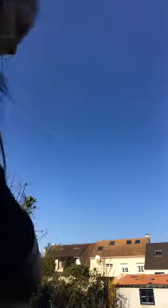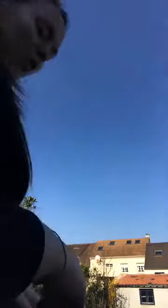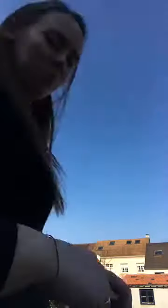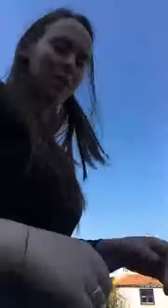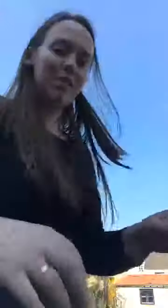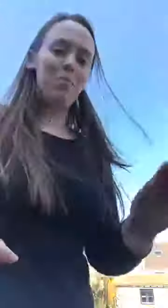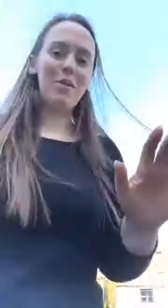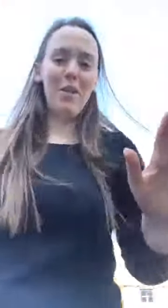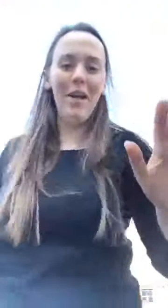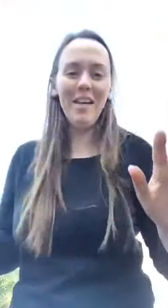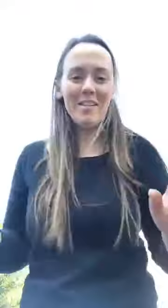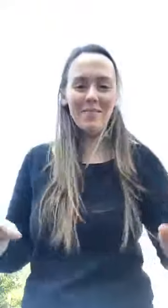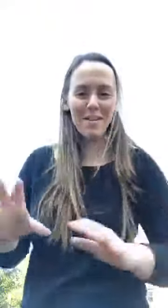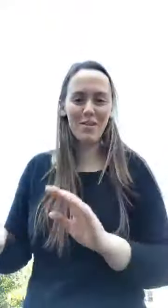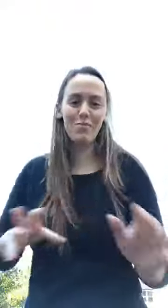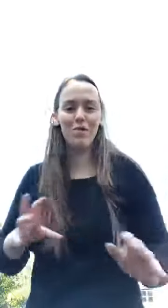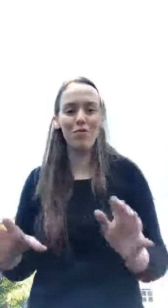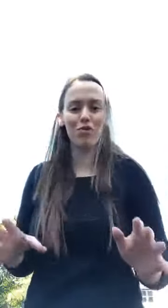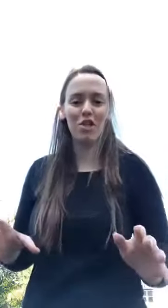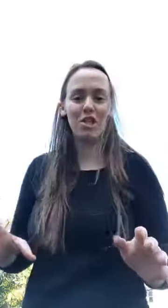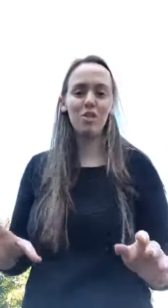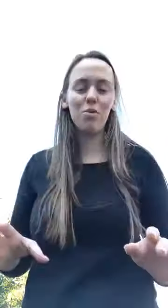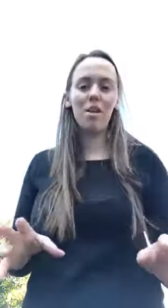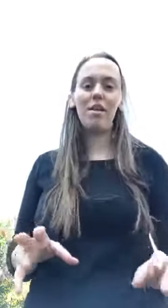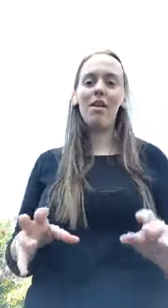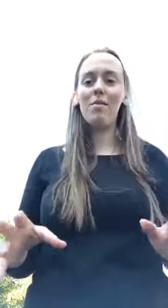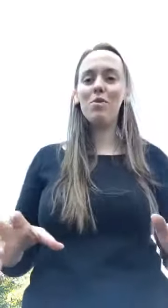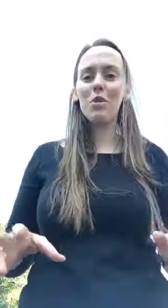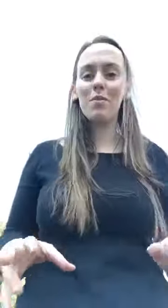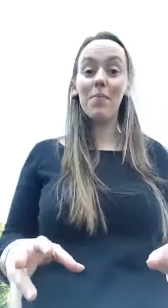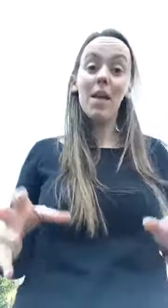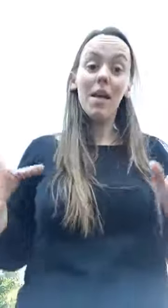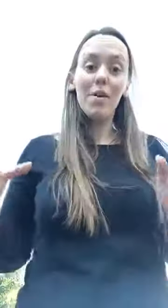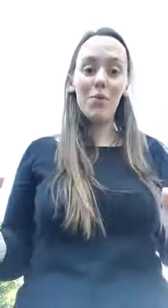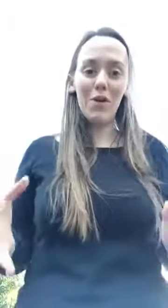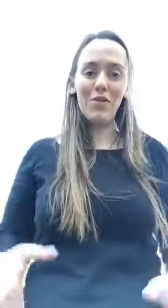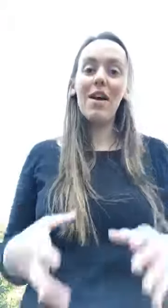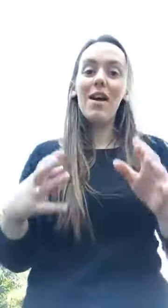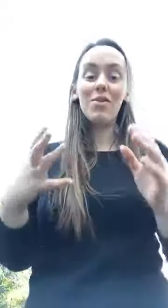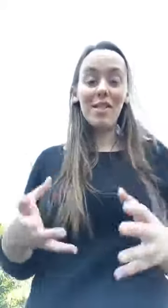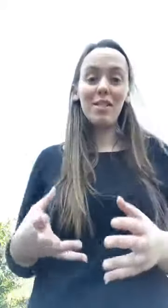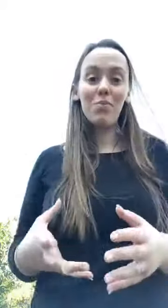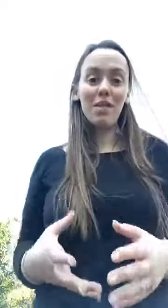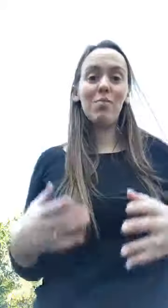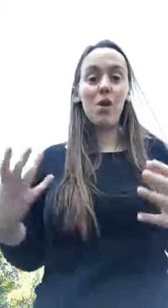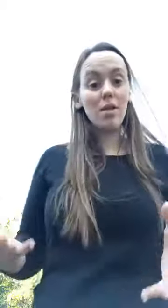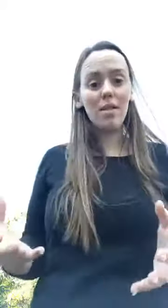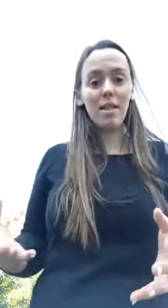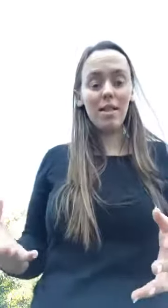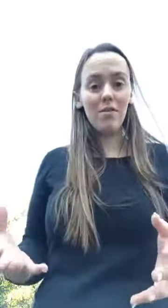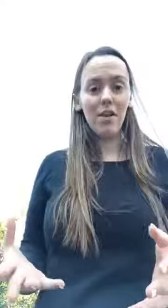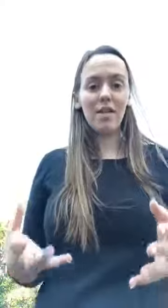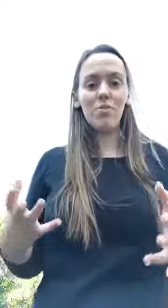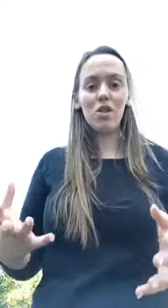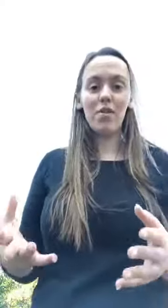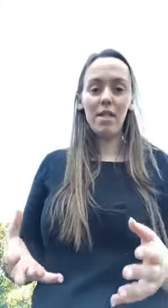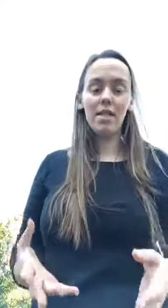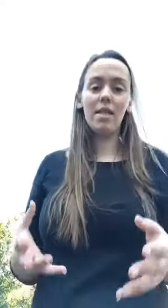Pronto, peço desculpa, tive que fugir aqui este bocadinho, é mesmo assim. Pronto, utilizem, por exemplo, óleo essencial de lavanda, como eu estava a dizer,